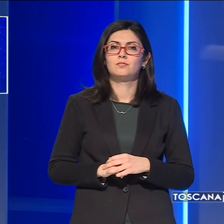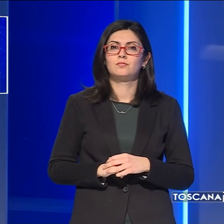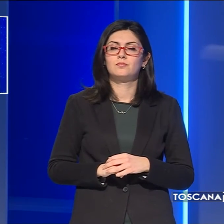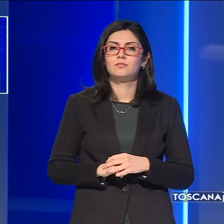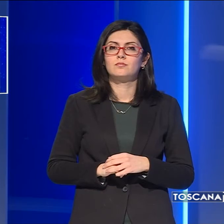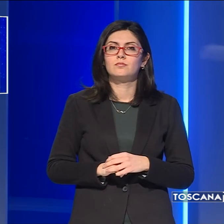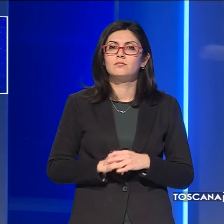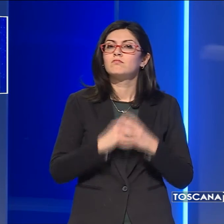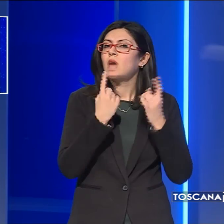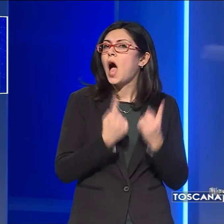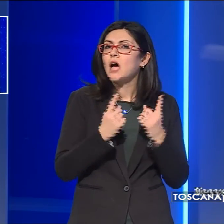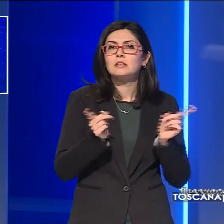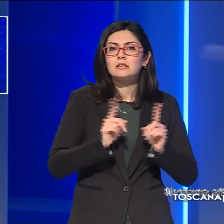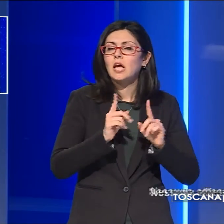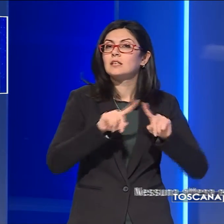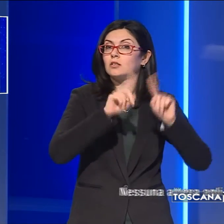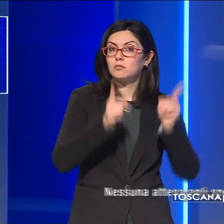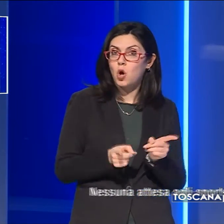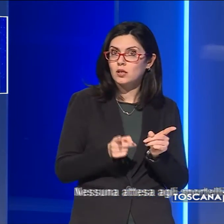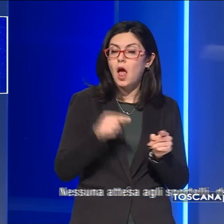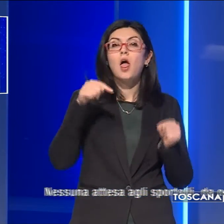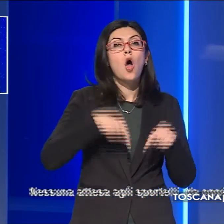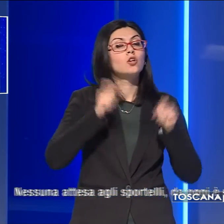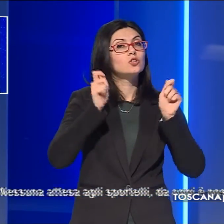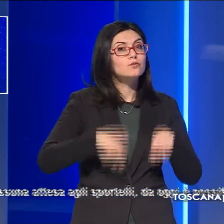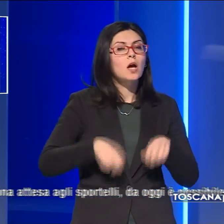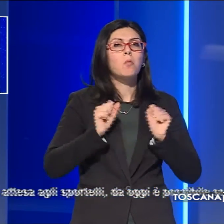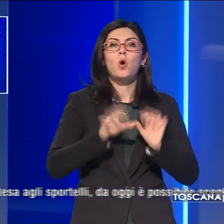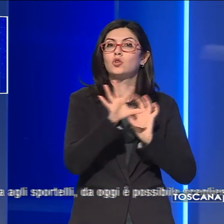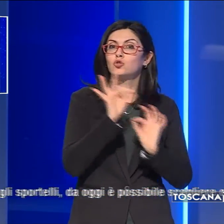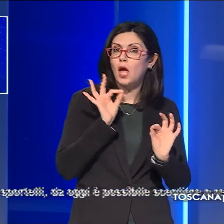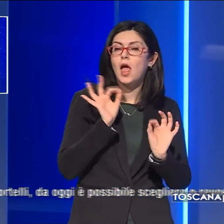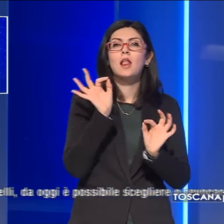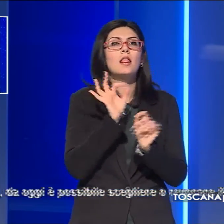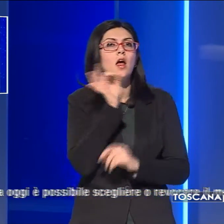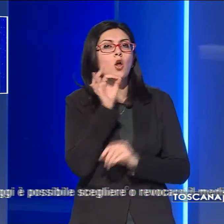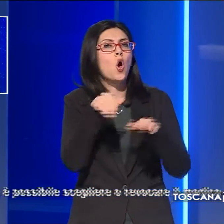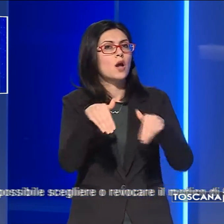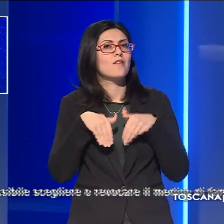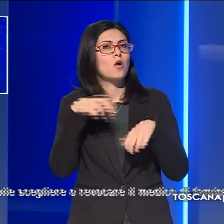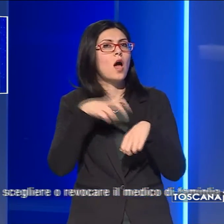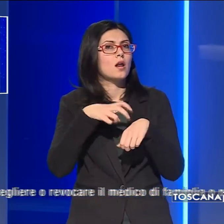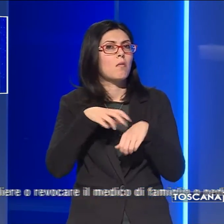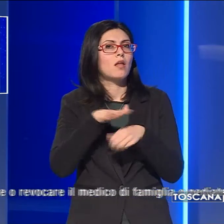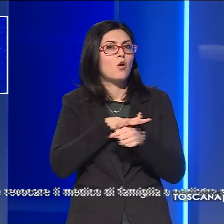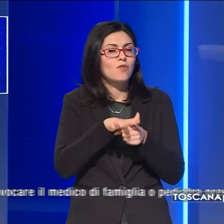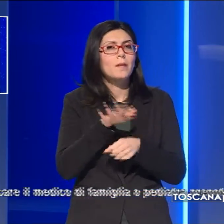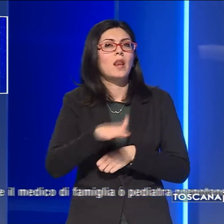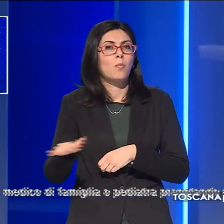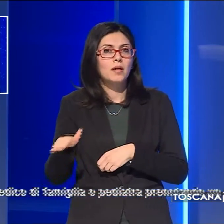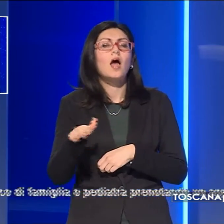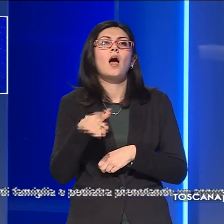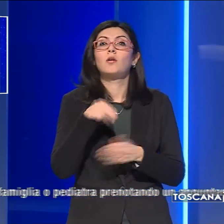Nessuna attesa agli sportelli. Da oggi è possibile scegliere o revocare il medico di famiglia o pediatra prenotando un